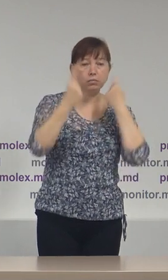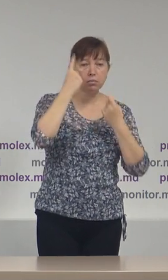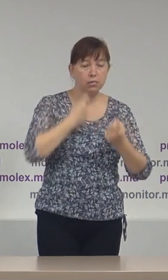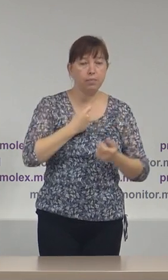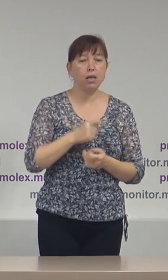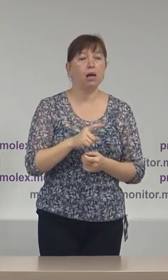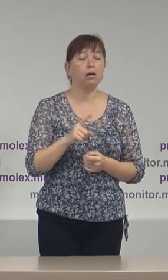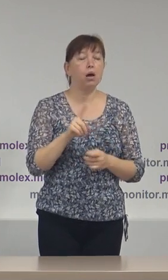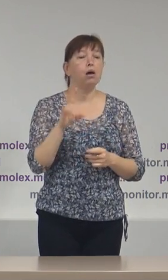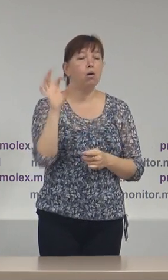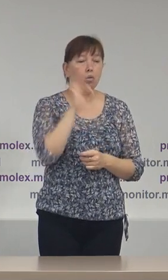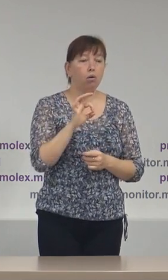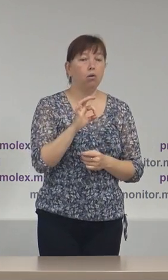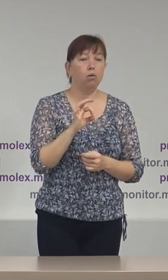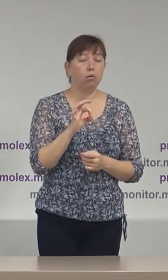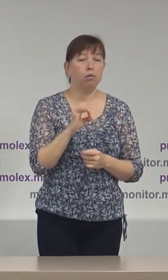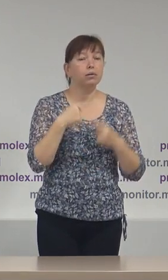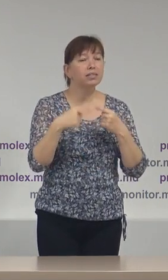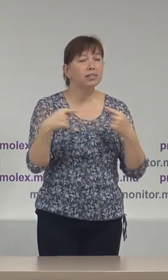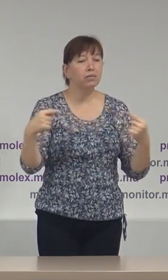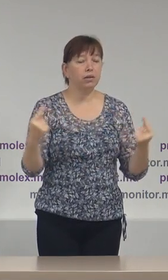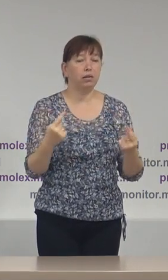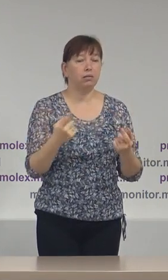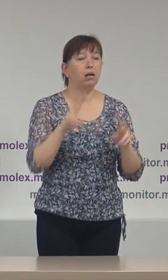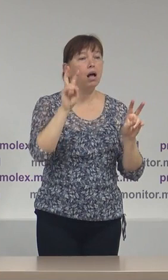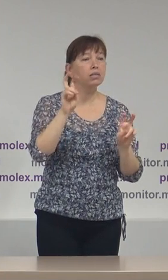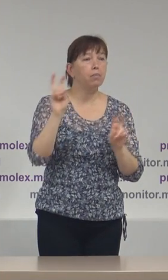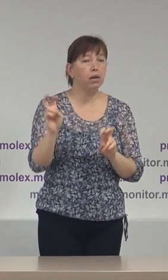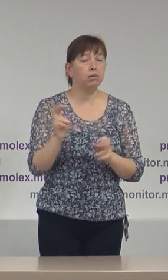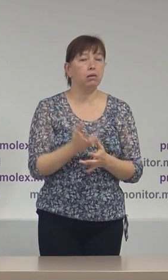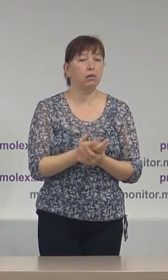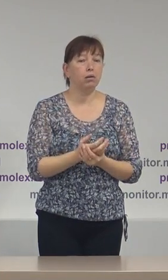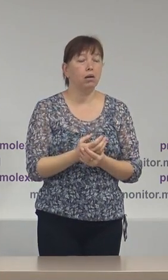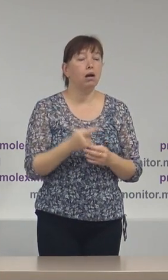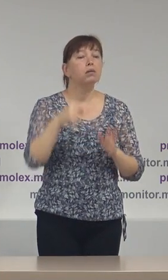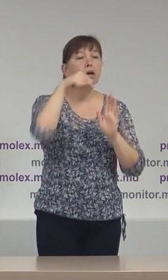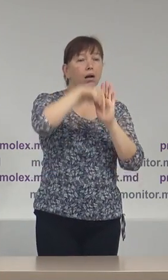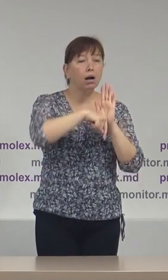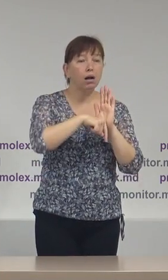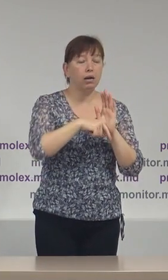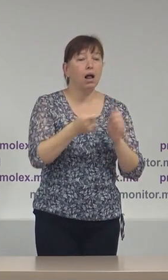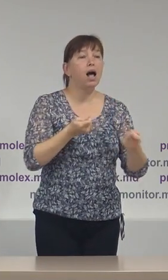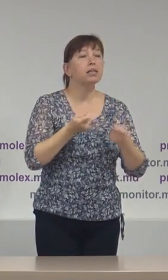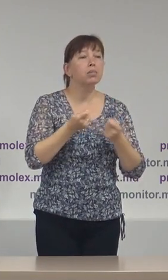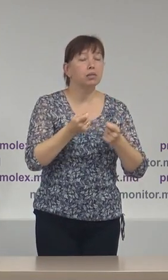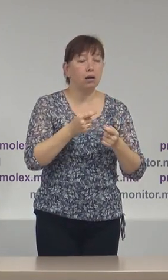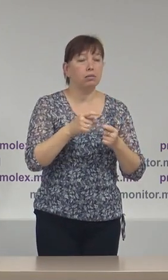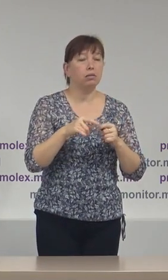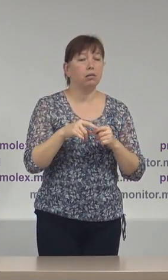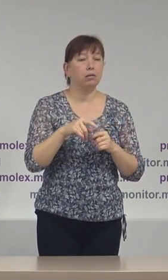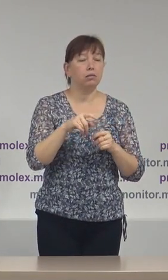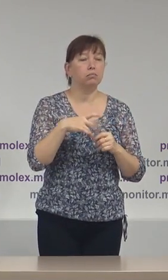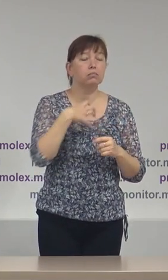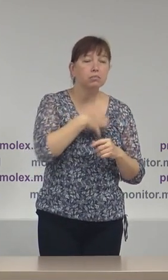cu referire la diferite aspecte prin care administrațiile publice locale,